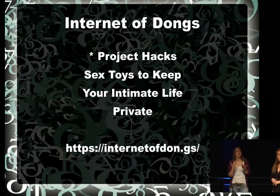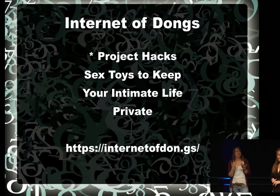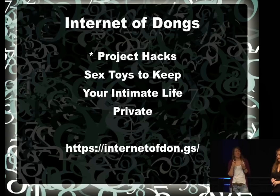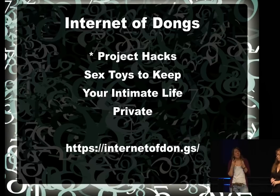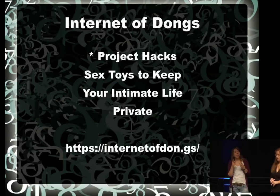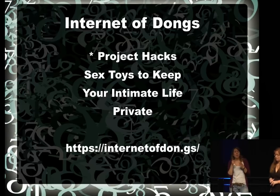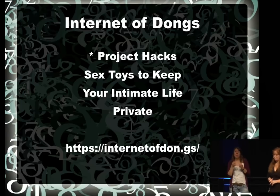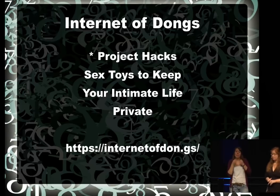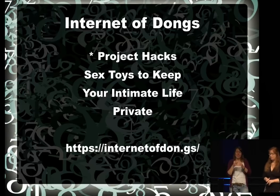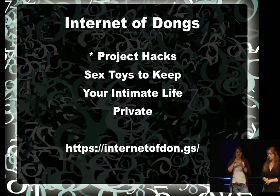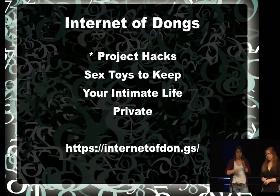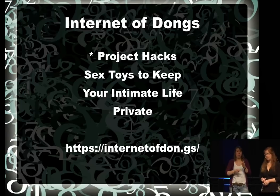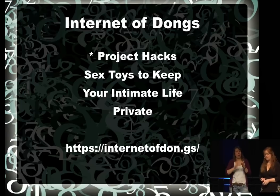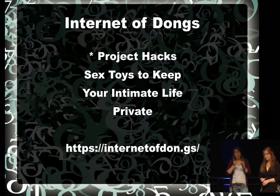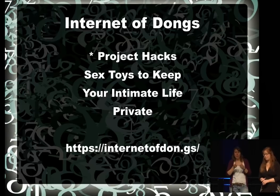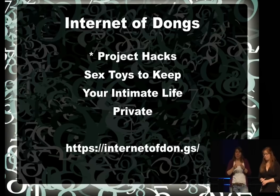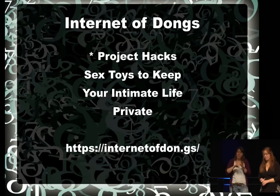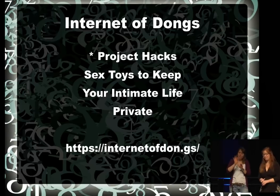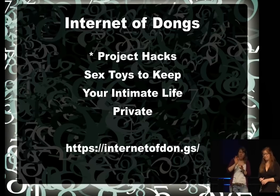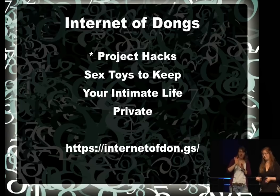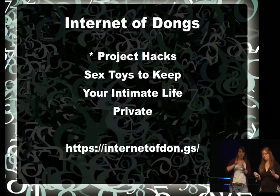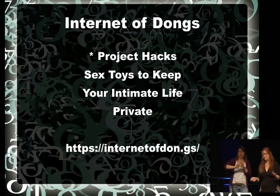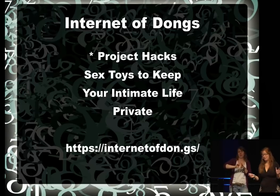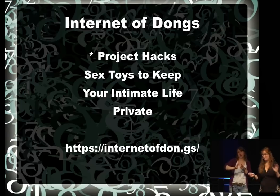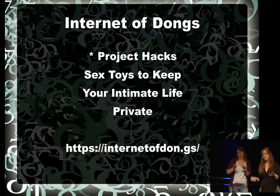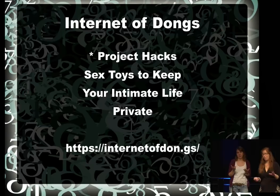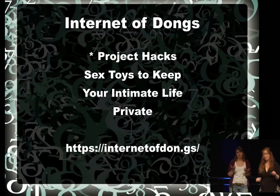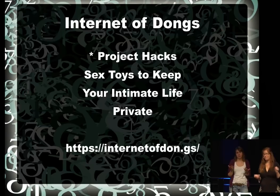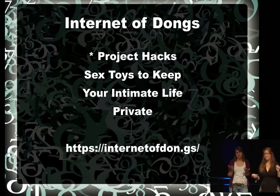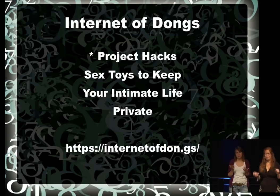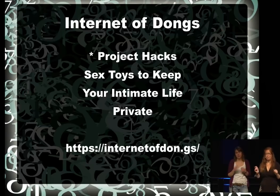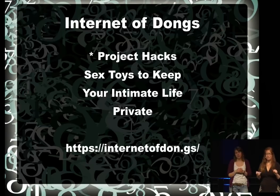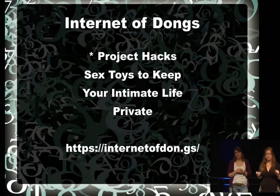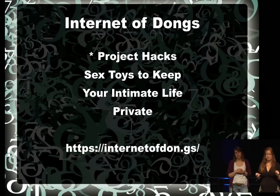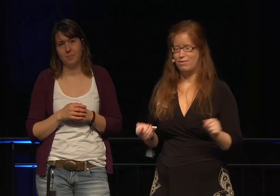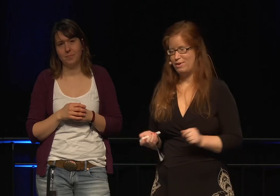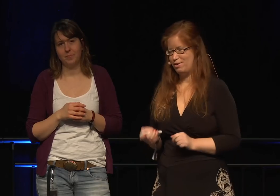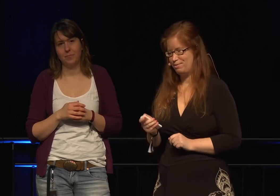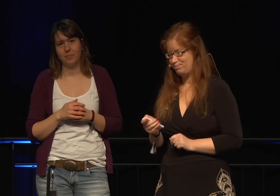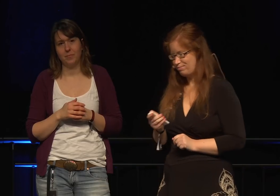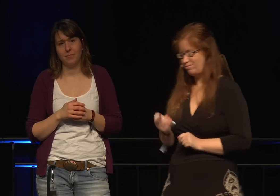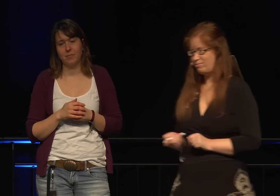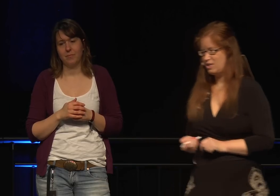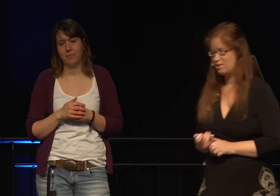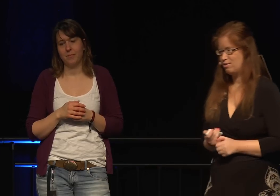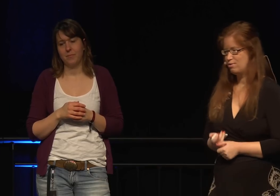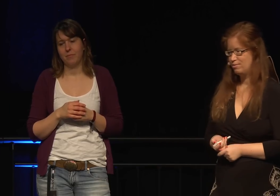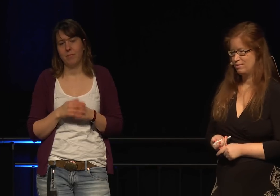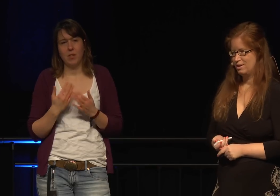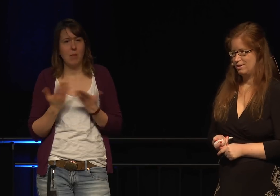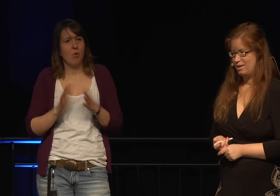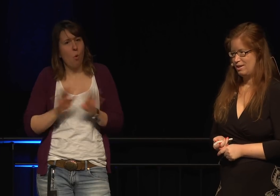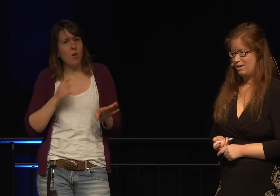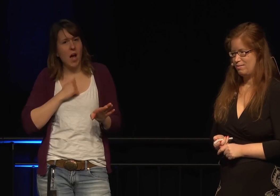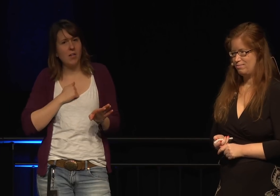sondern dass wir dafür sorgen sollen, dass wir sie alle nutzen können, wenn man sie benutzen möchte,